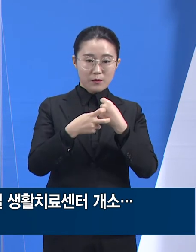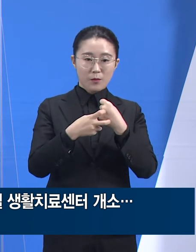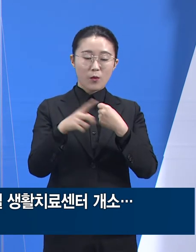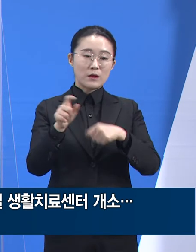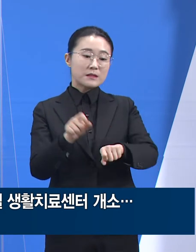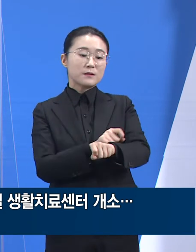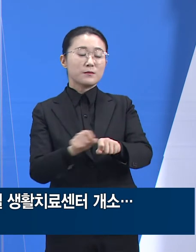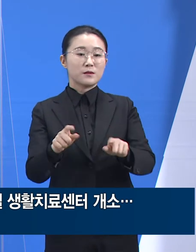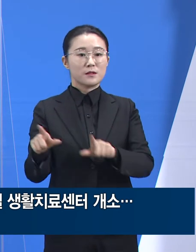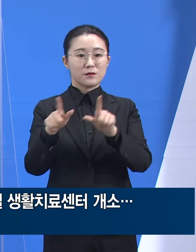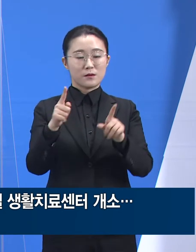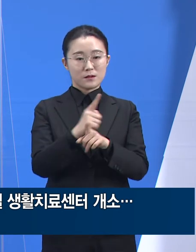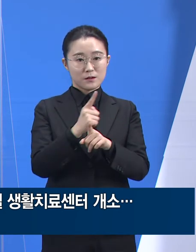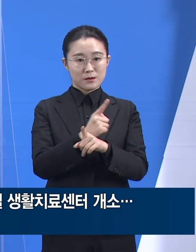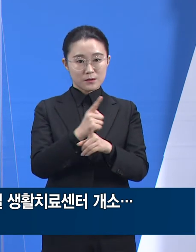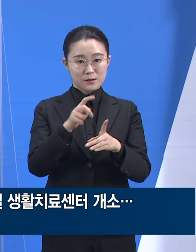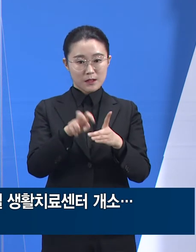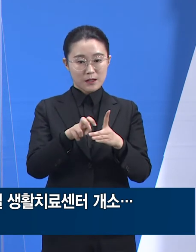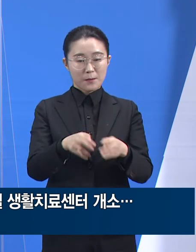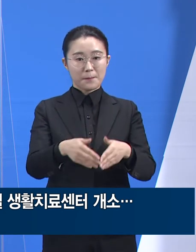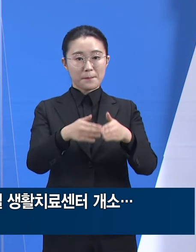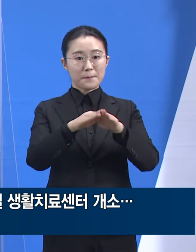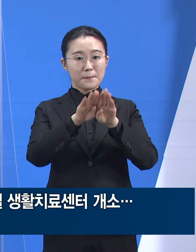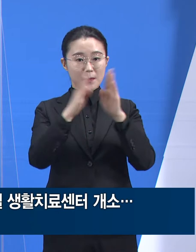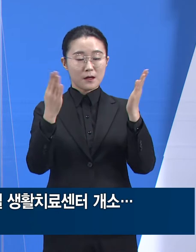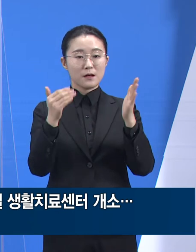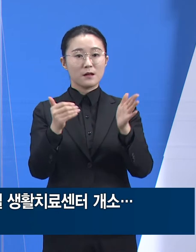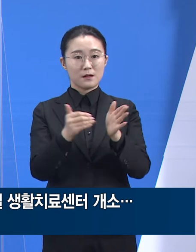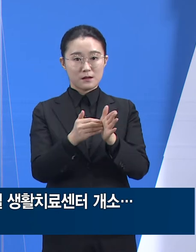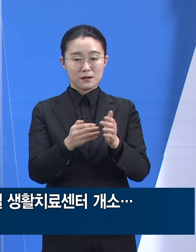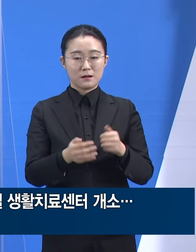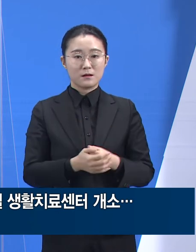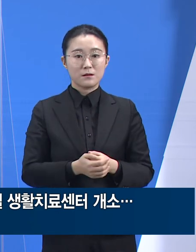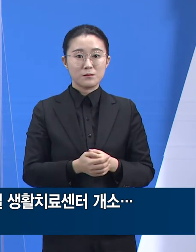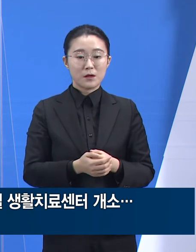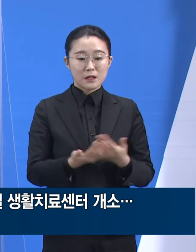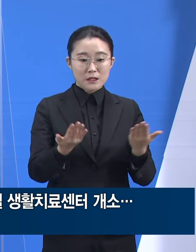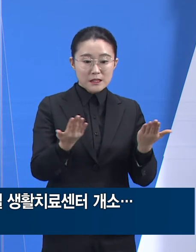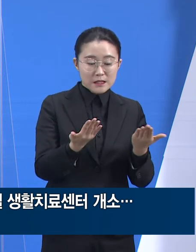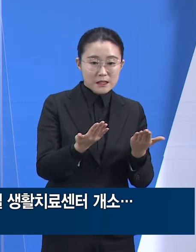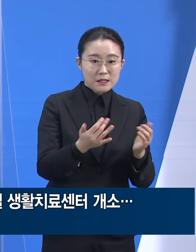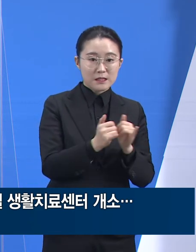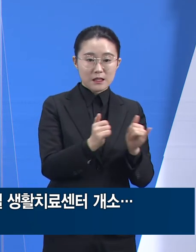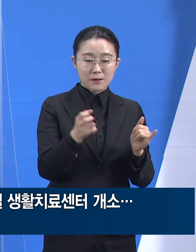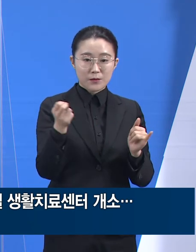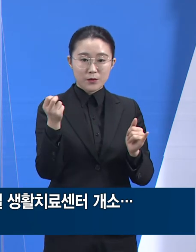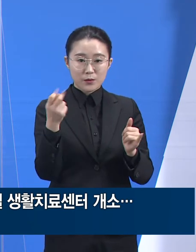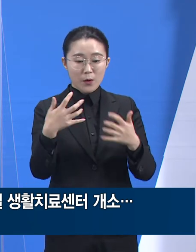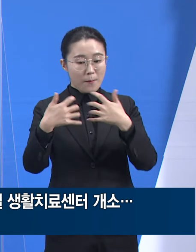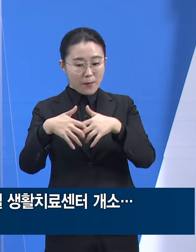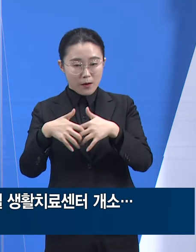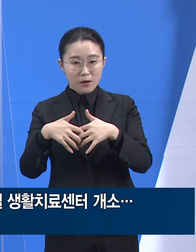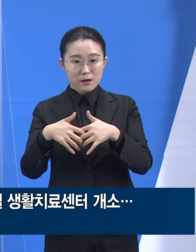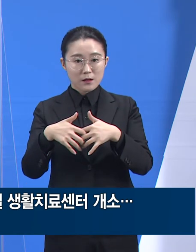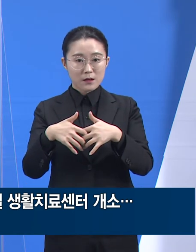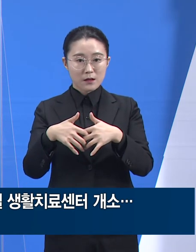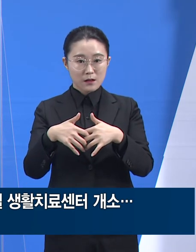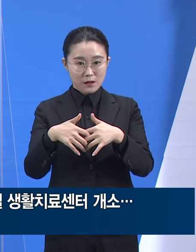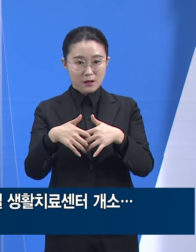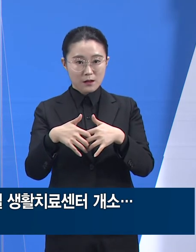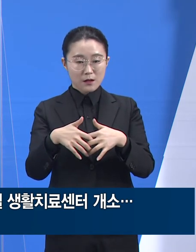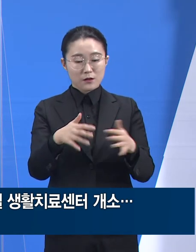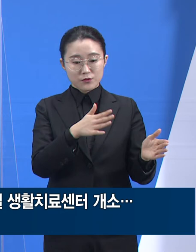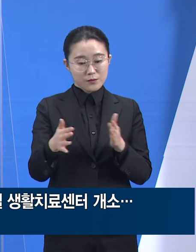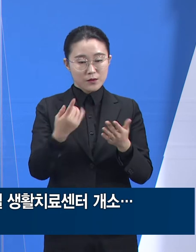수용규모는 최대 80침상까지 가능하고 인력 및 장비 확보 등의 사유로 현재는 1차로 68침상을